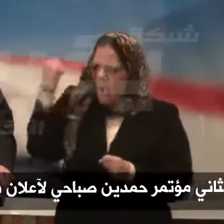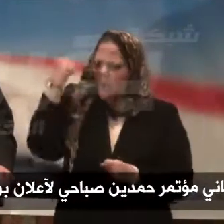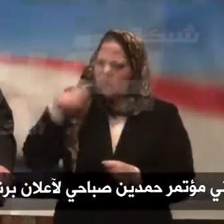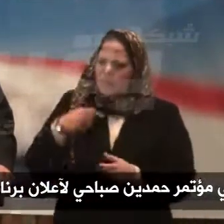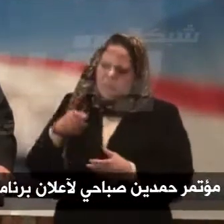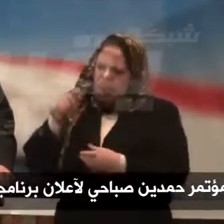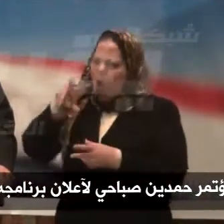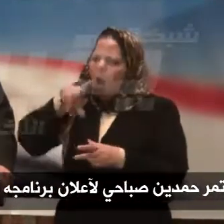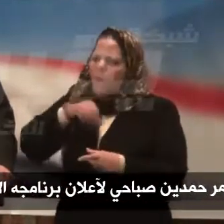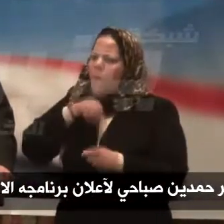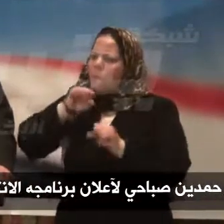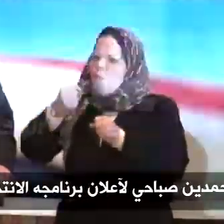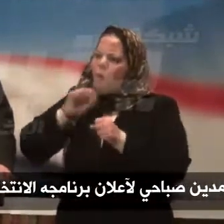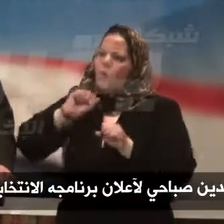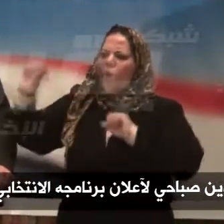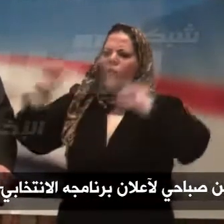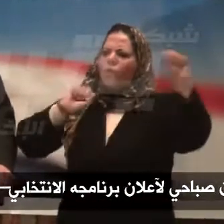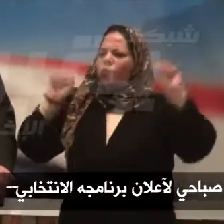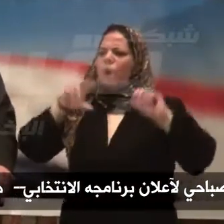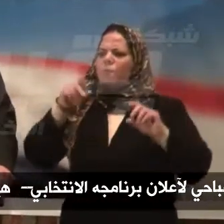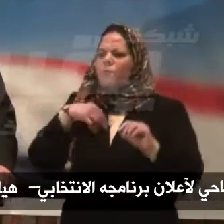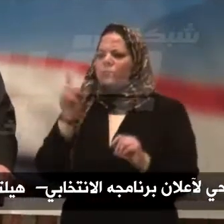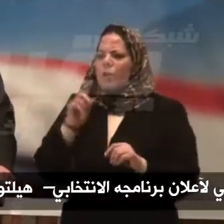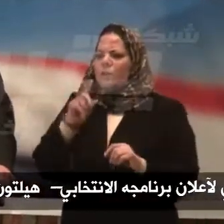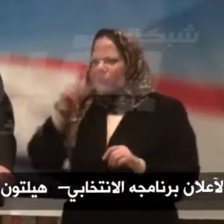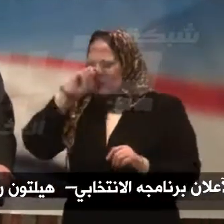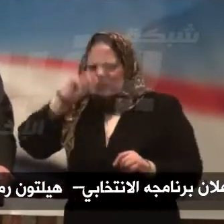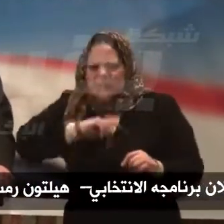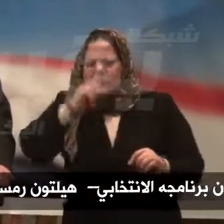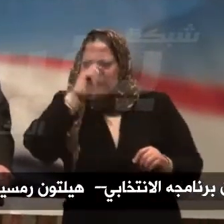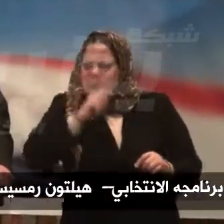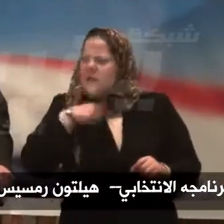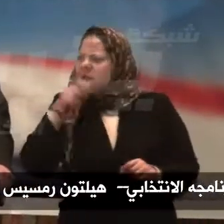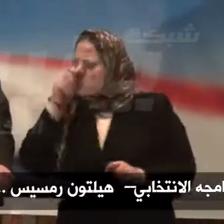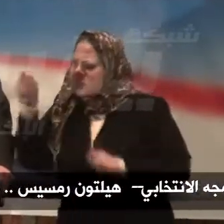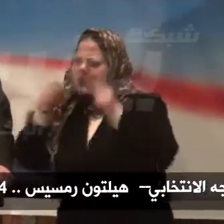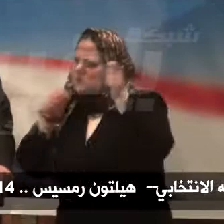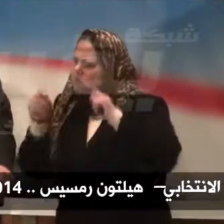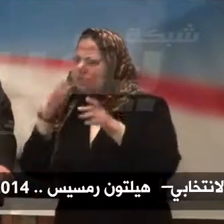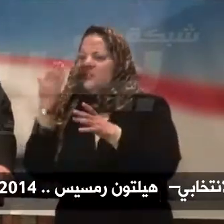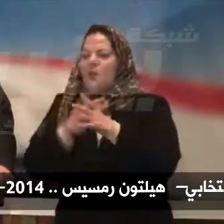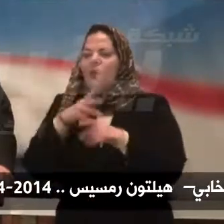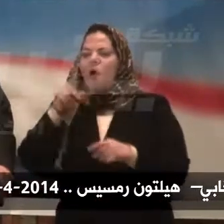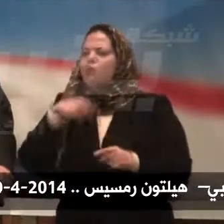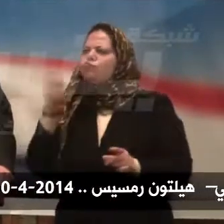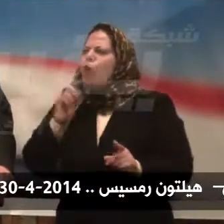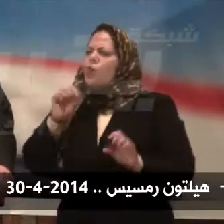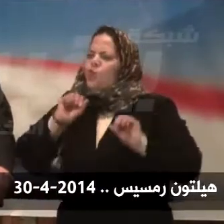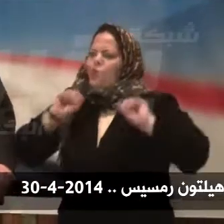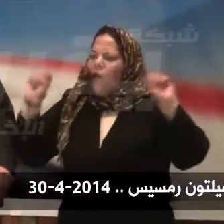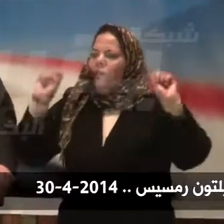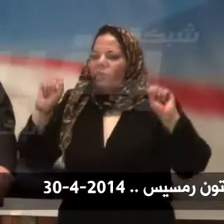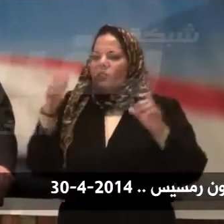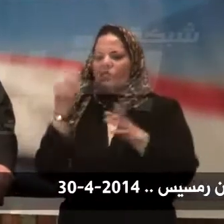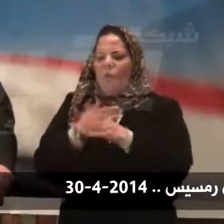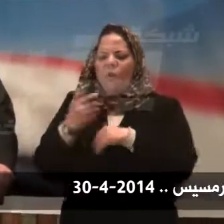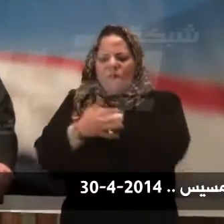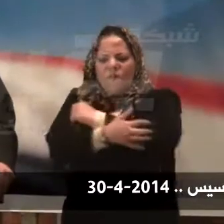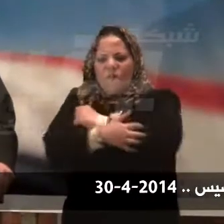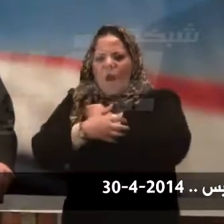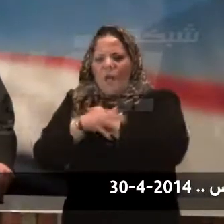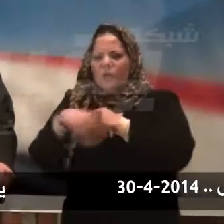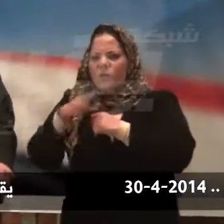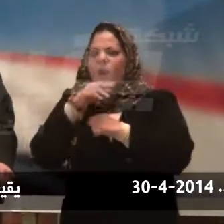الواجب في الحرب اللي بقولي انها حربنا كلنا الحرب ضد الفقر